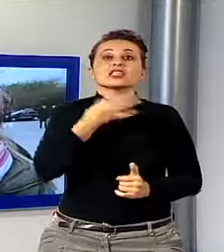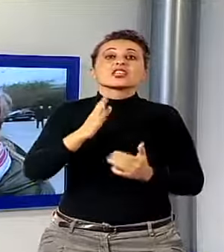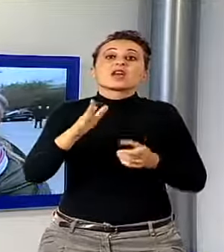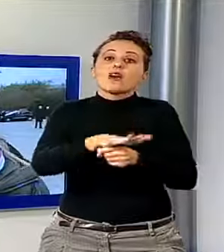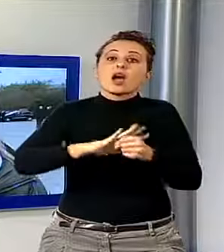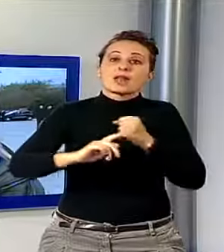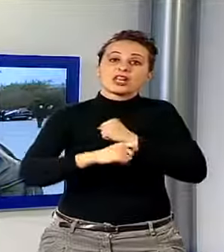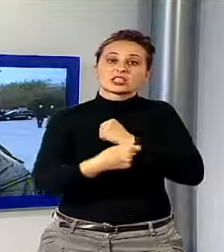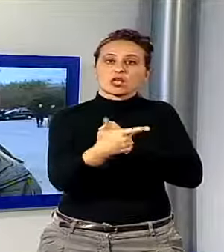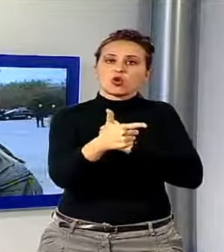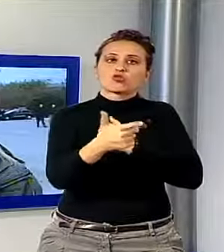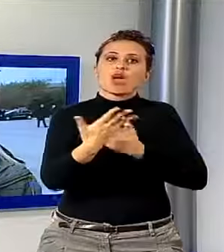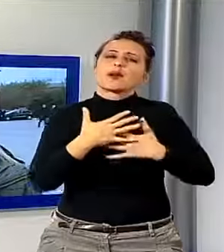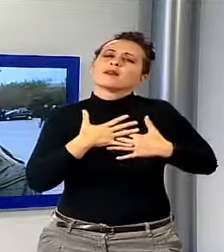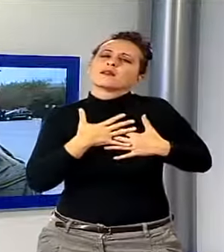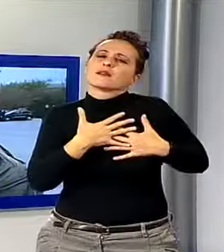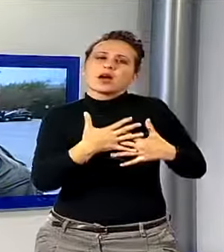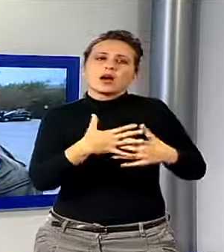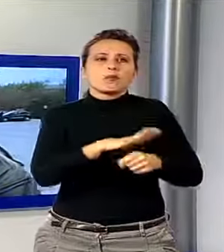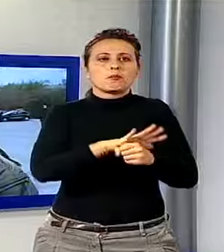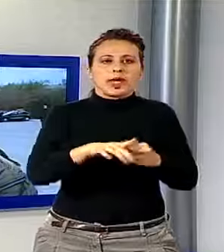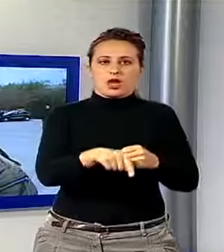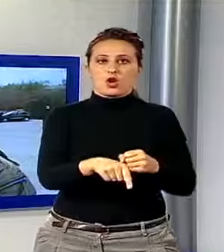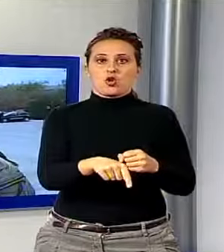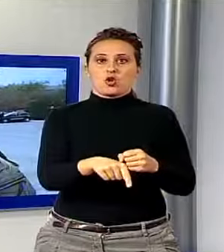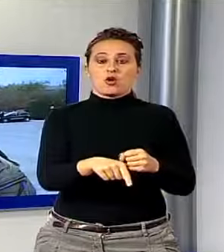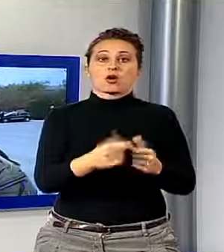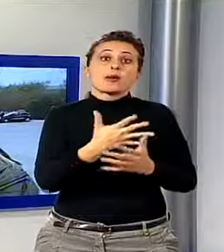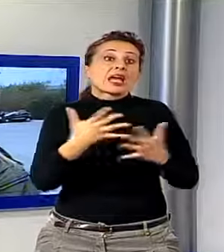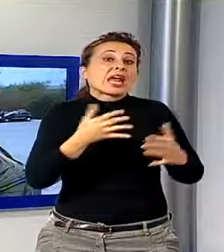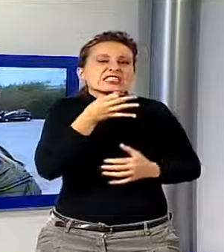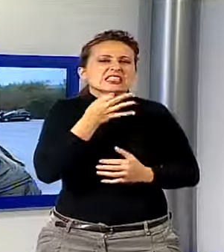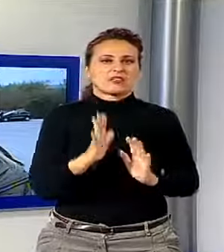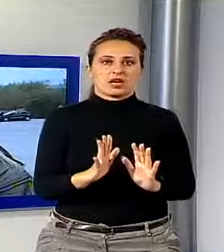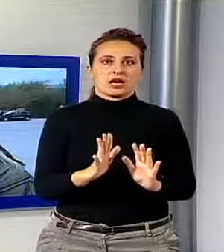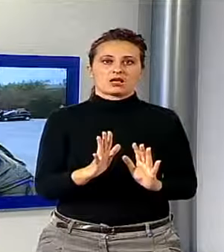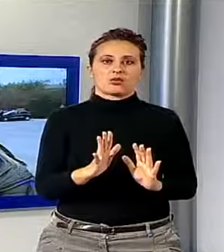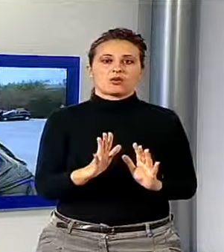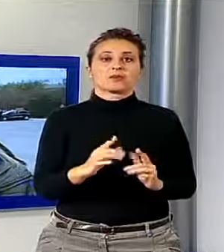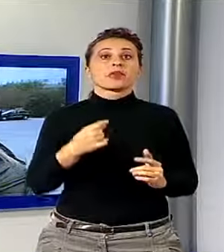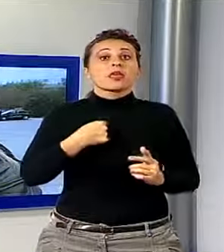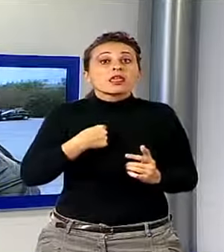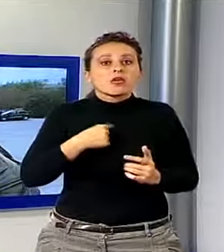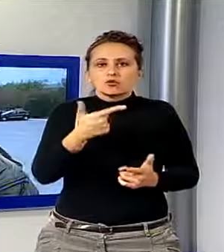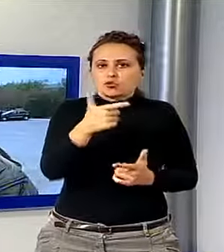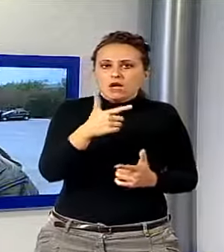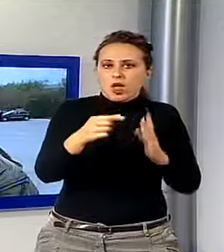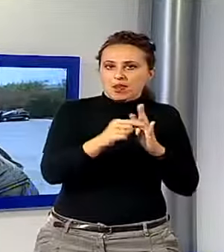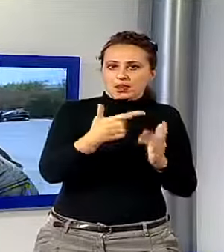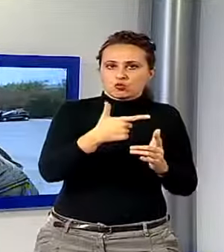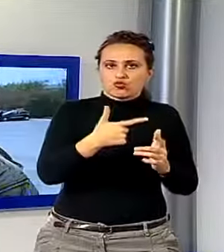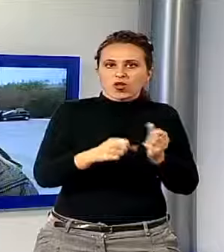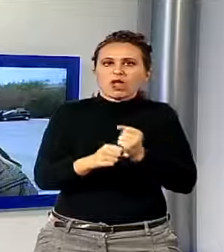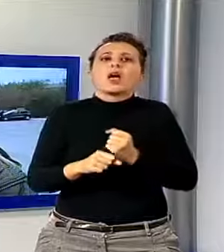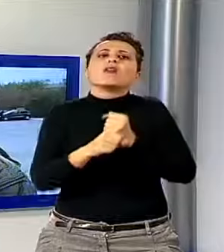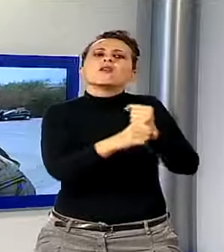chiesa, del fattore religioso, ha un grande significato. Voleva dire che io, in mia assenza e di mio marito,